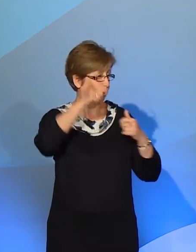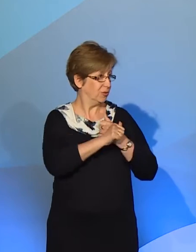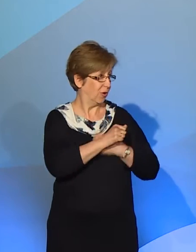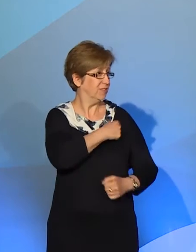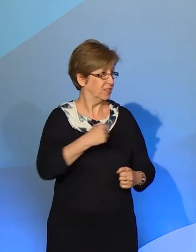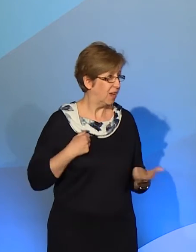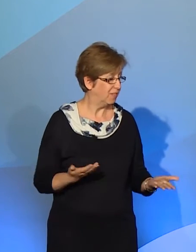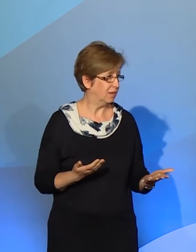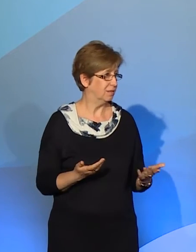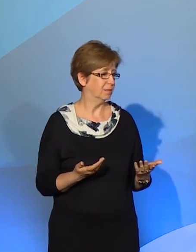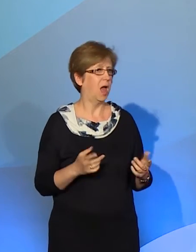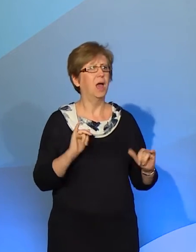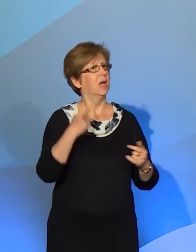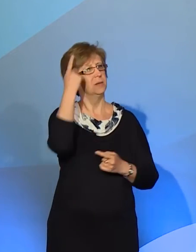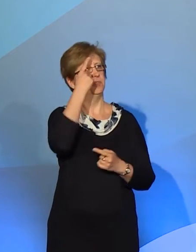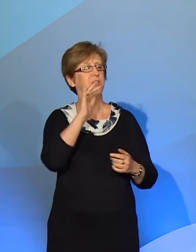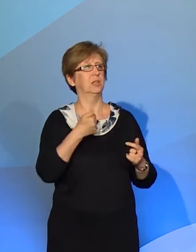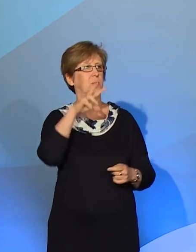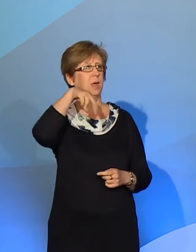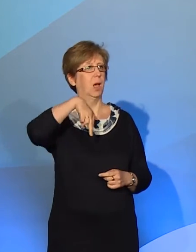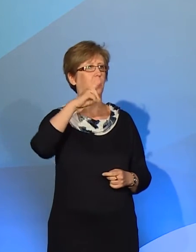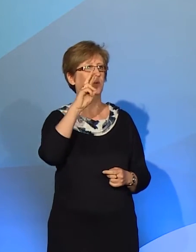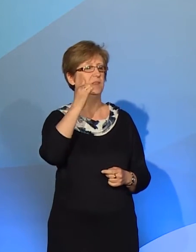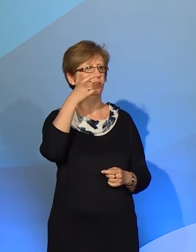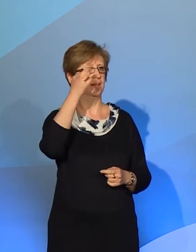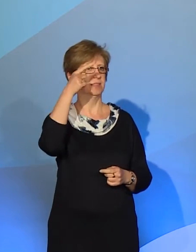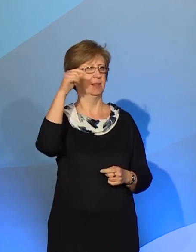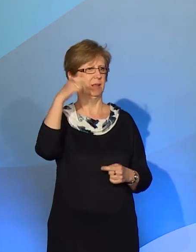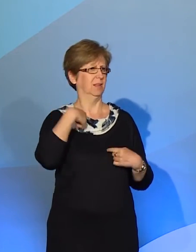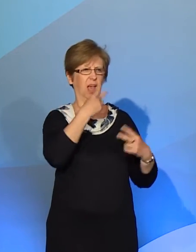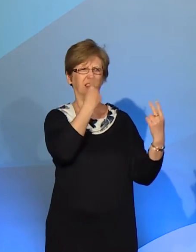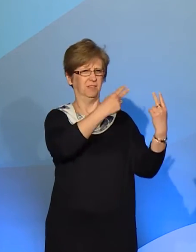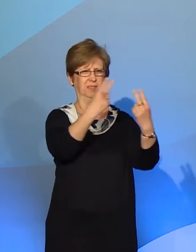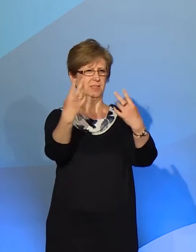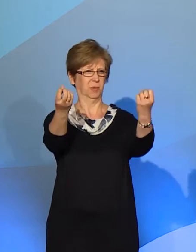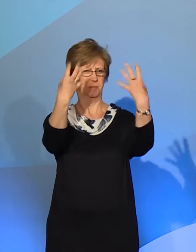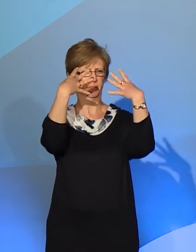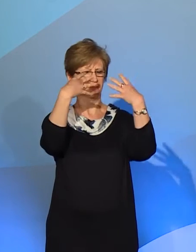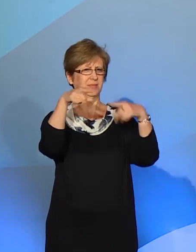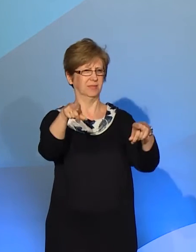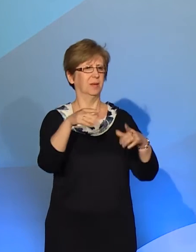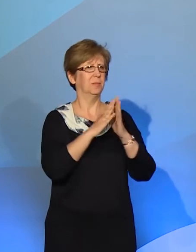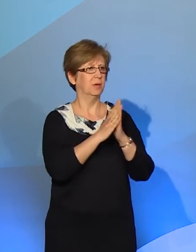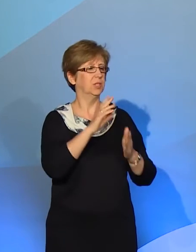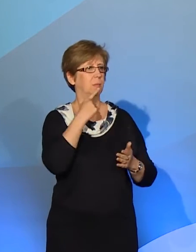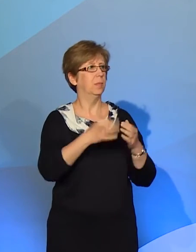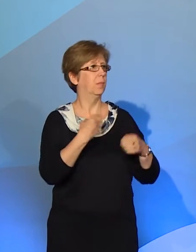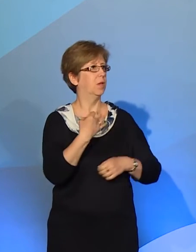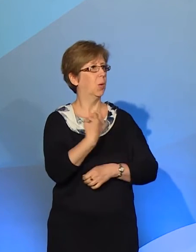Spróbujmy uniwersytet, jak Państwo myślą. Ja i tak Państwa nie widzę, proszę się nie przejmować przez te reflektory, więc odpowiem od razu Państwu. Uniwersytet jest